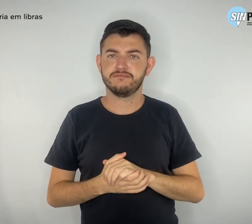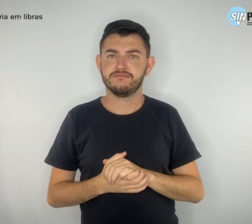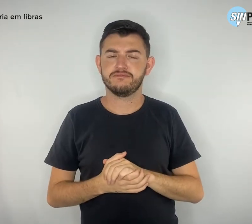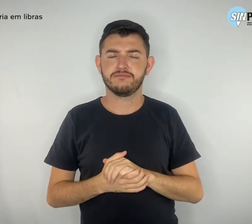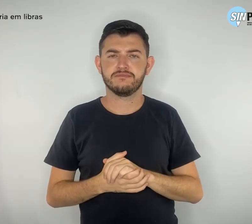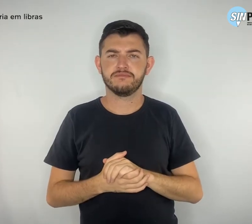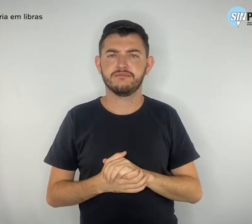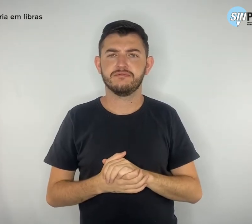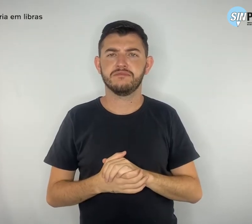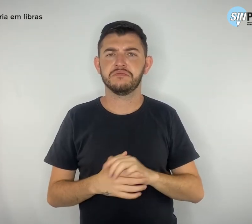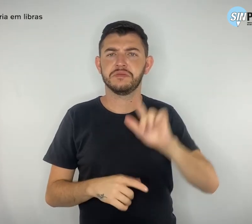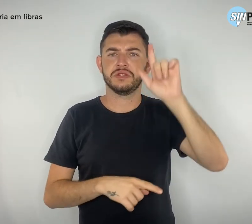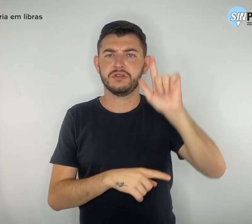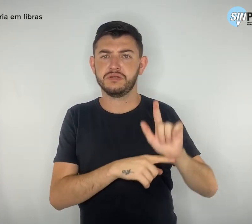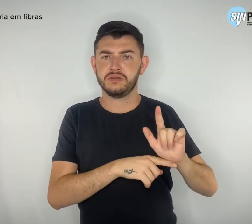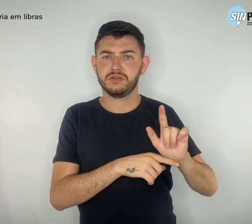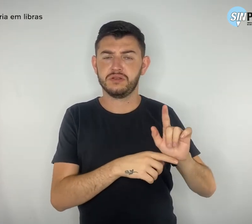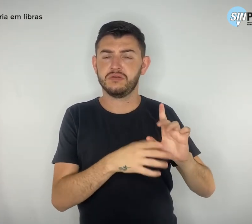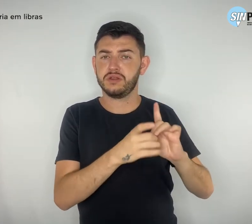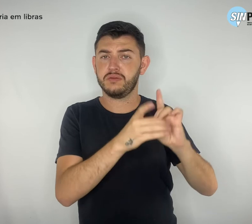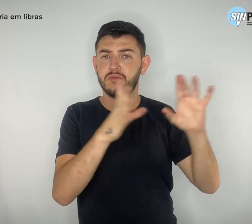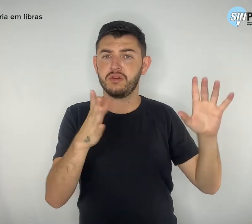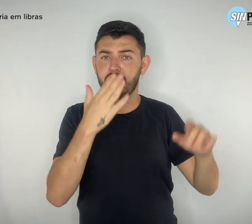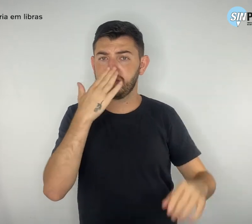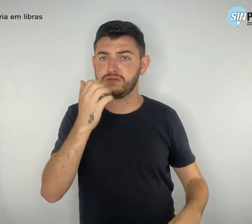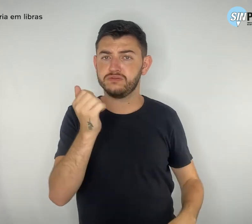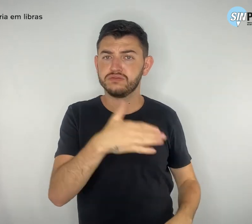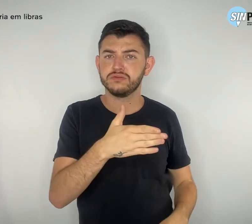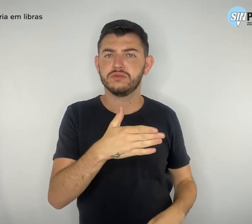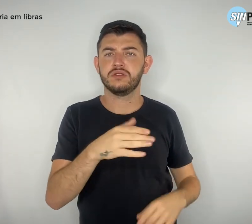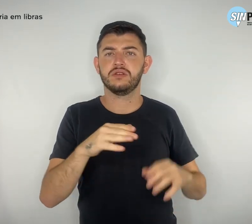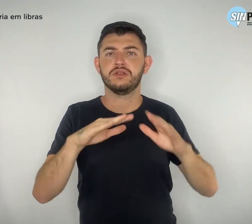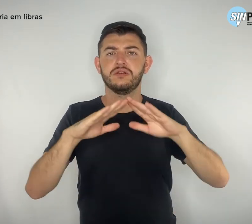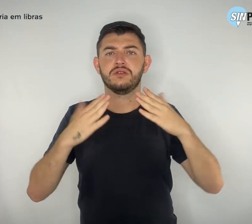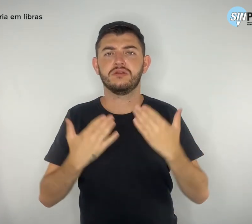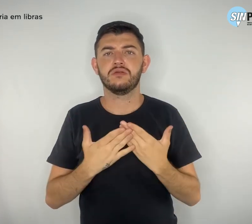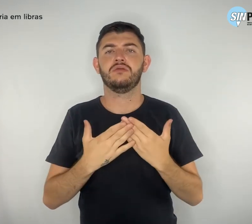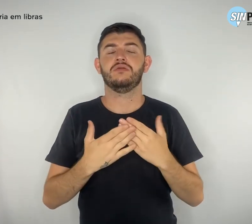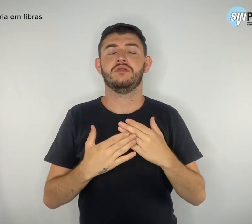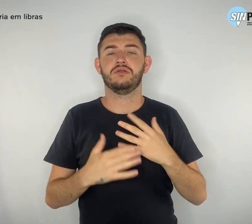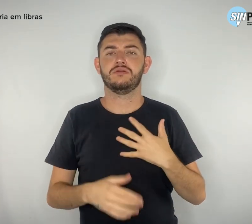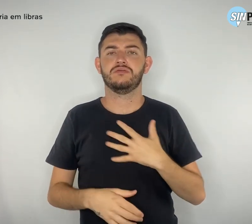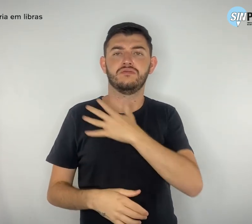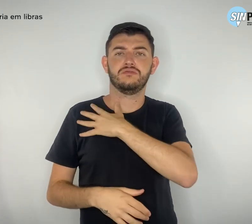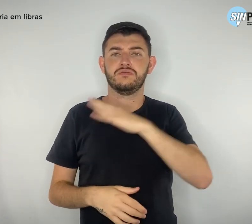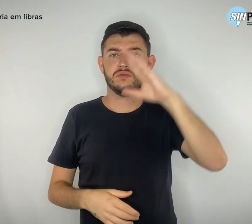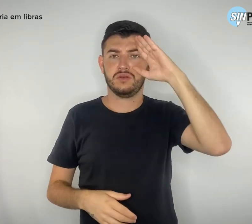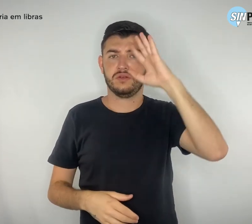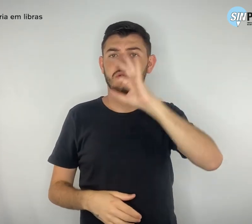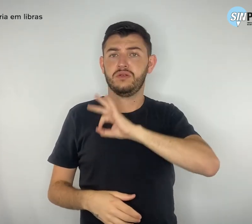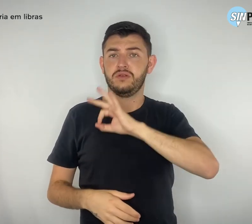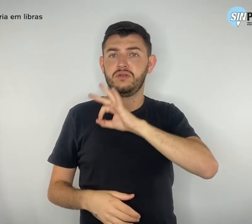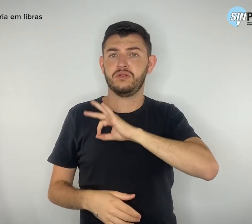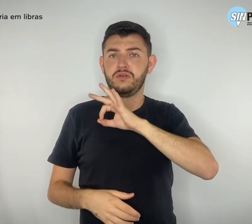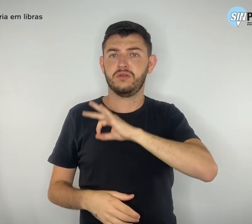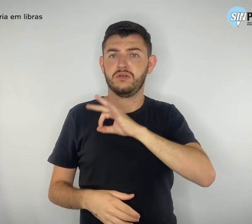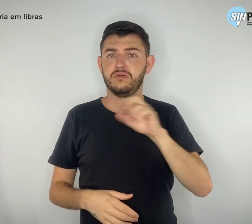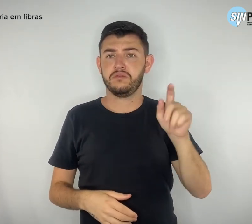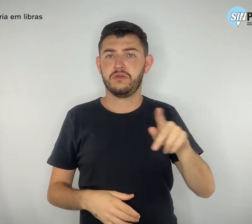a gestão democrática, as escolas cívico-militares também desrespeitam os professores que